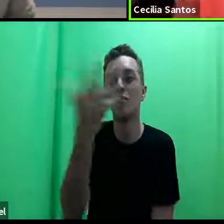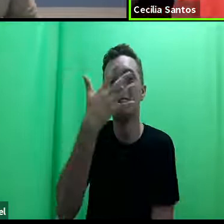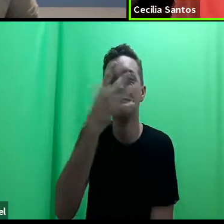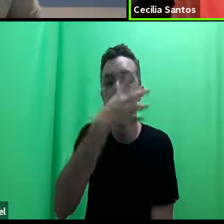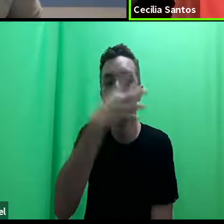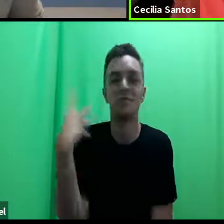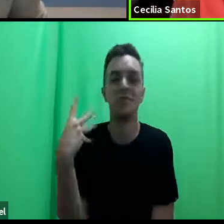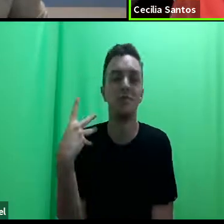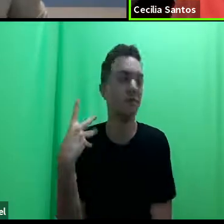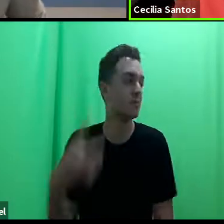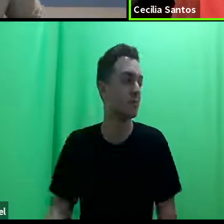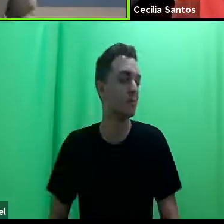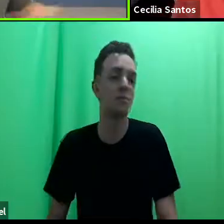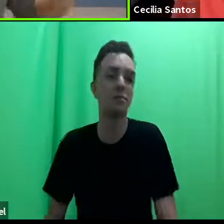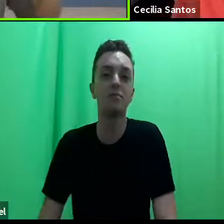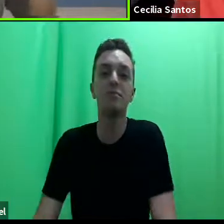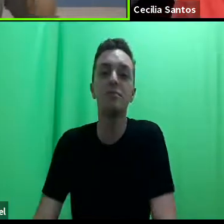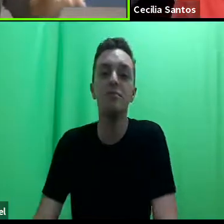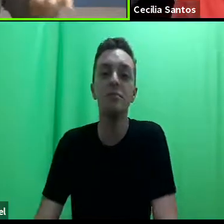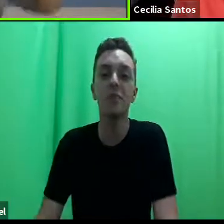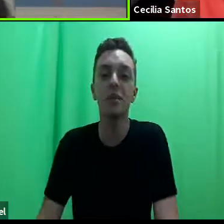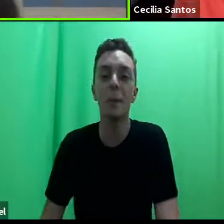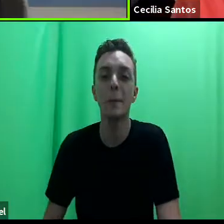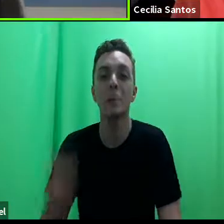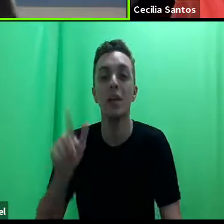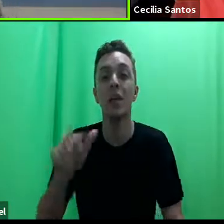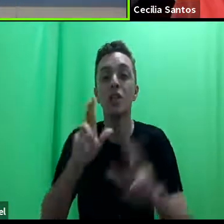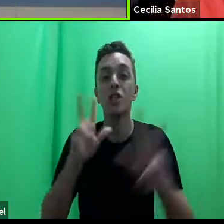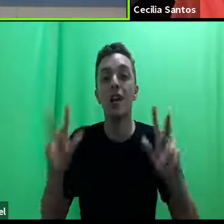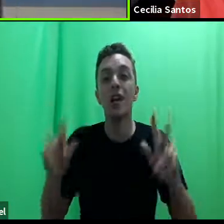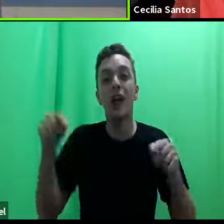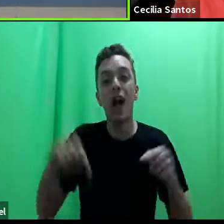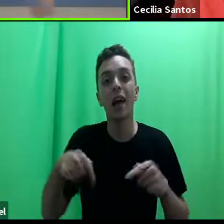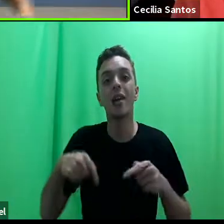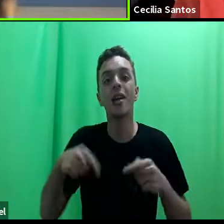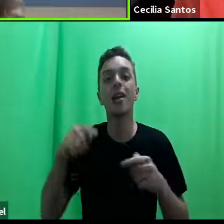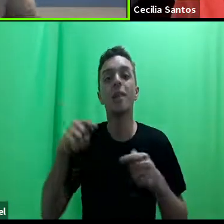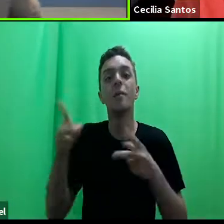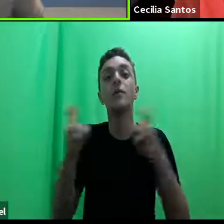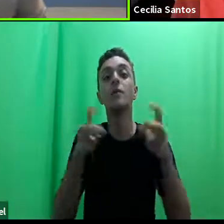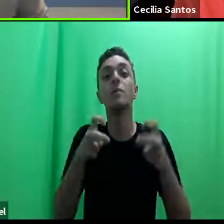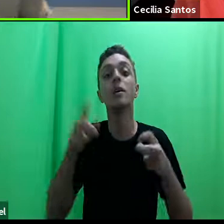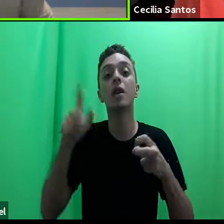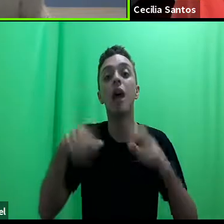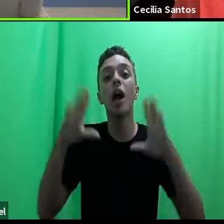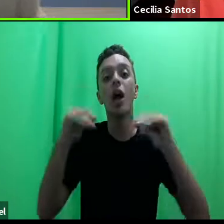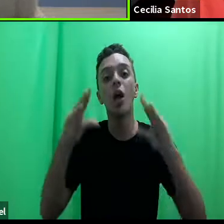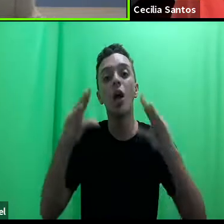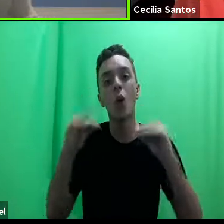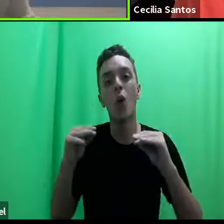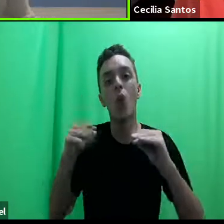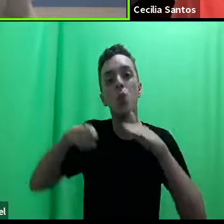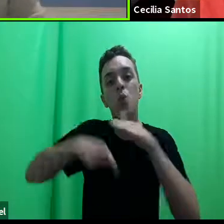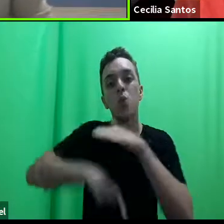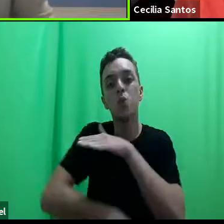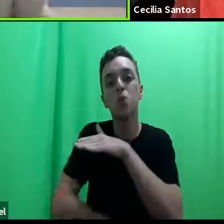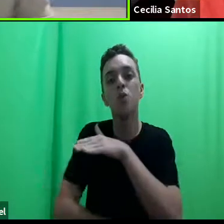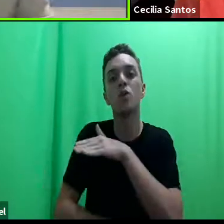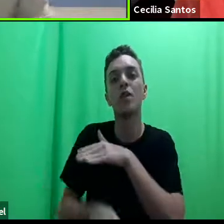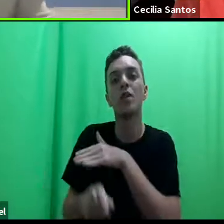vem em cima de mim. Incrível essa nossa diferença de horário, né? Aqui dá para ver que a gente está na noite adentro daqui a pouquinho.